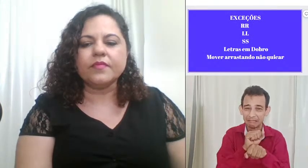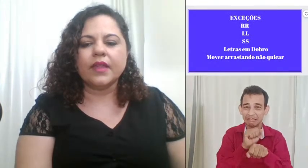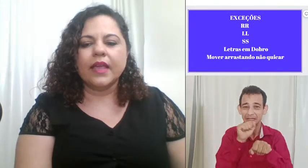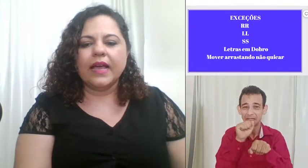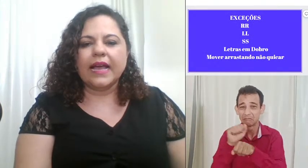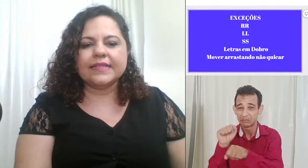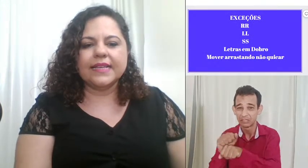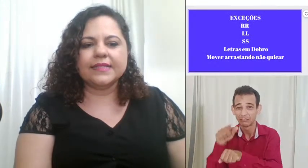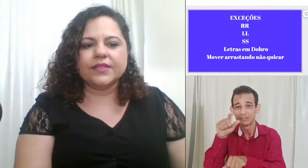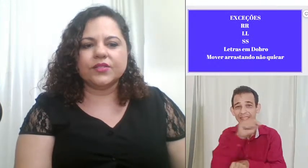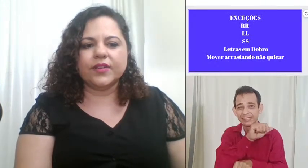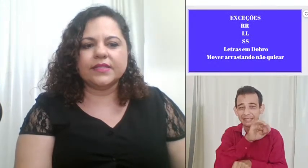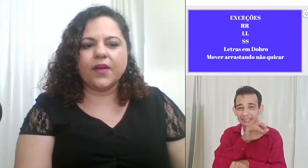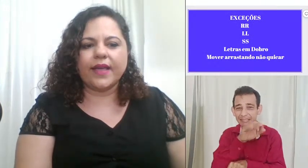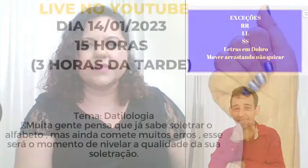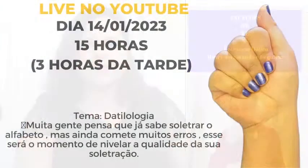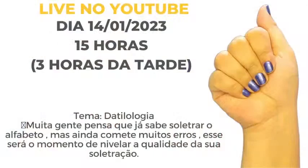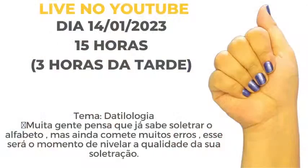as exceções são essas aí